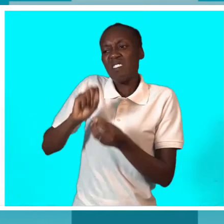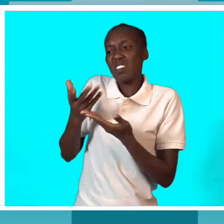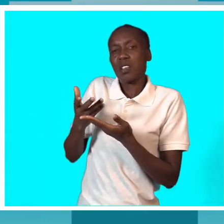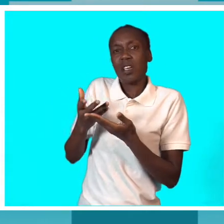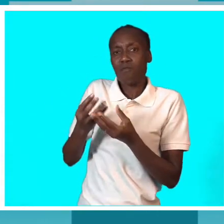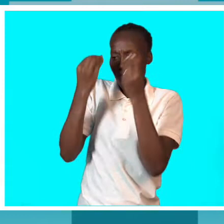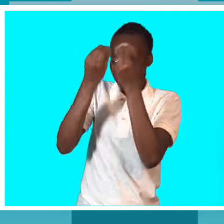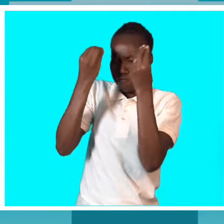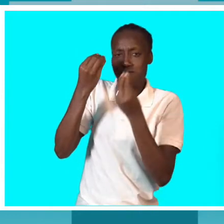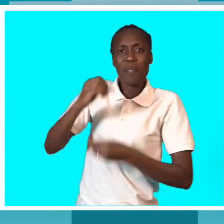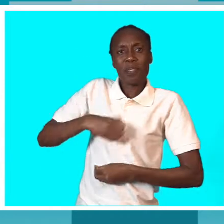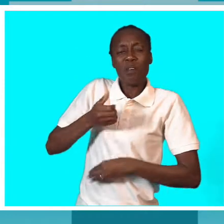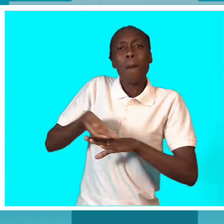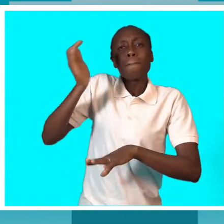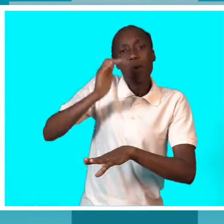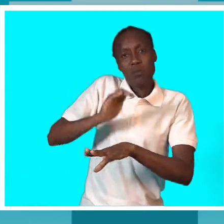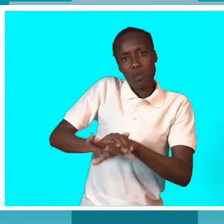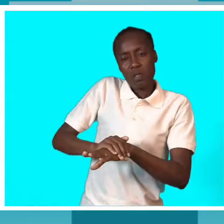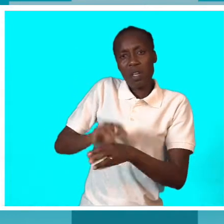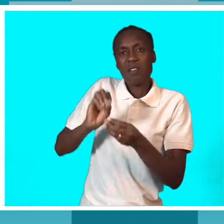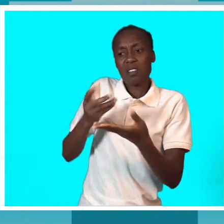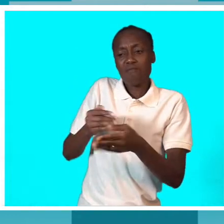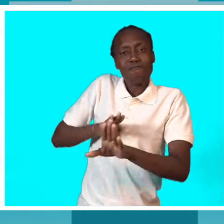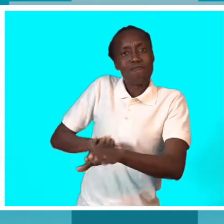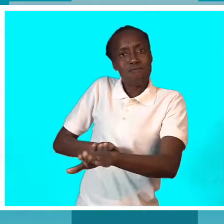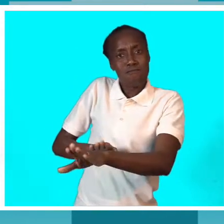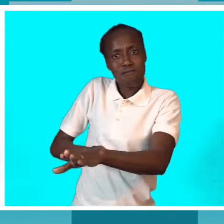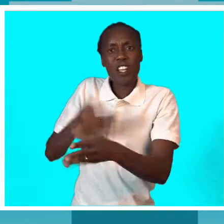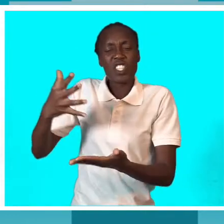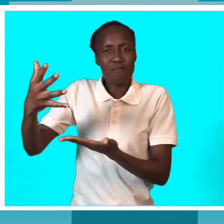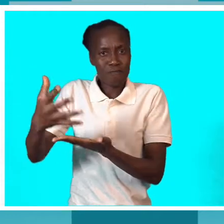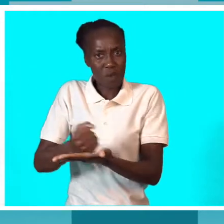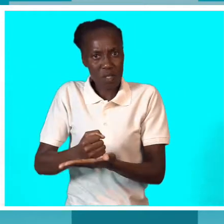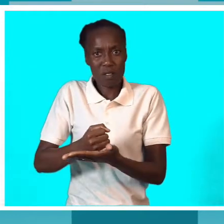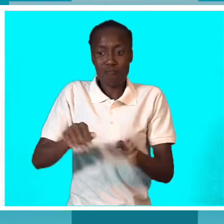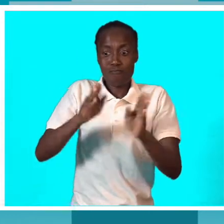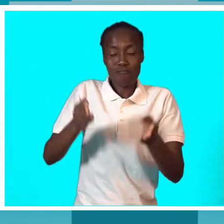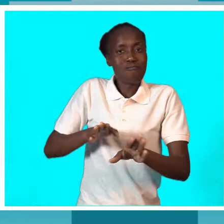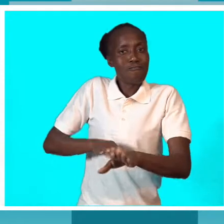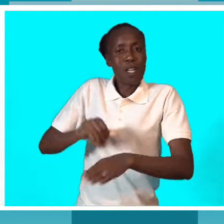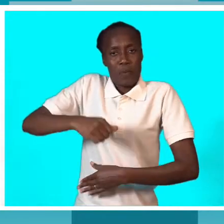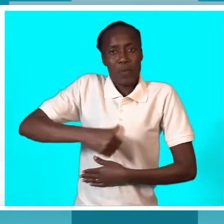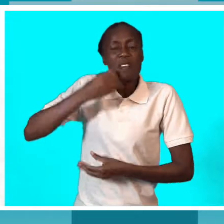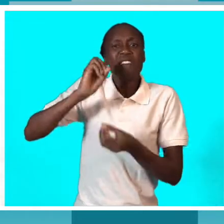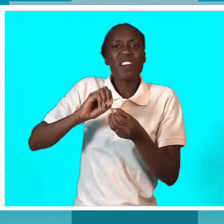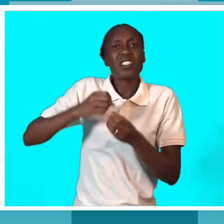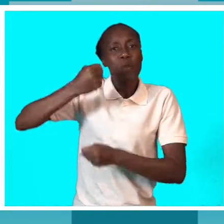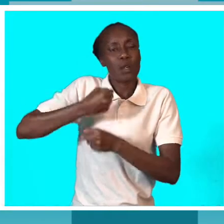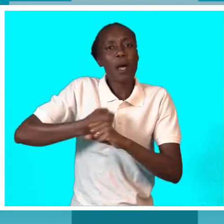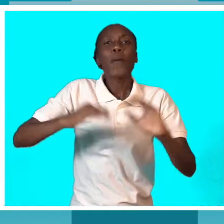Neste momento, são modistas, adquiriram máquina, fazem seus trabalhos nas suas casas e com um valor consegue